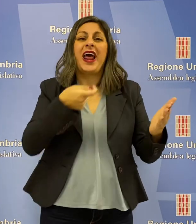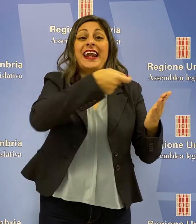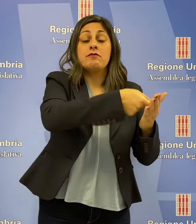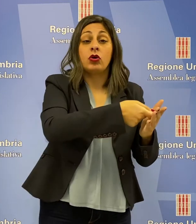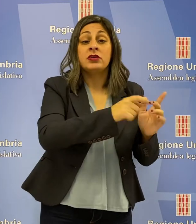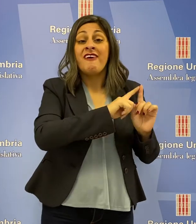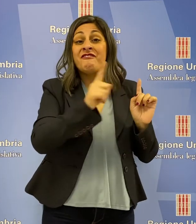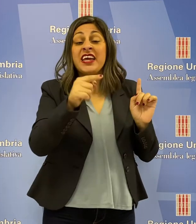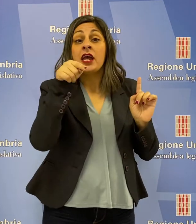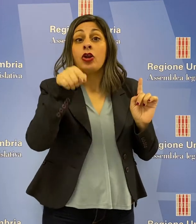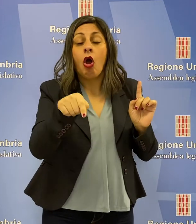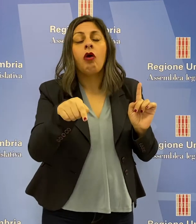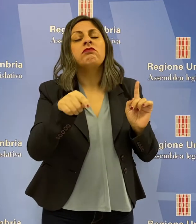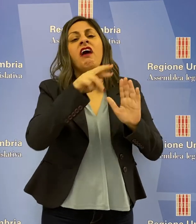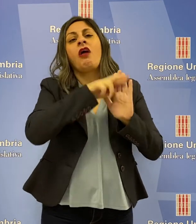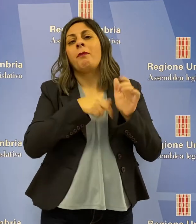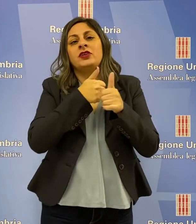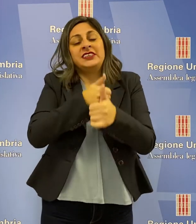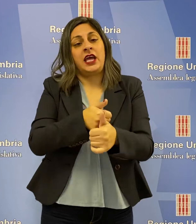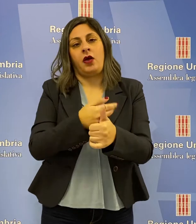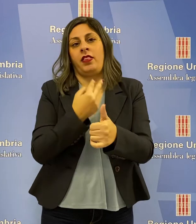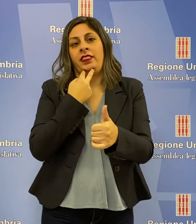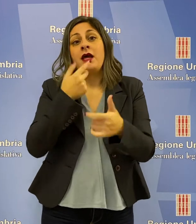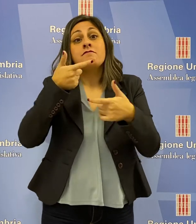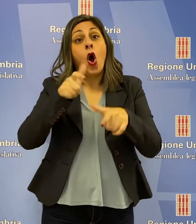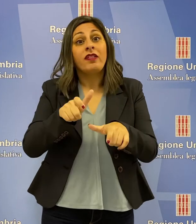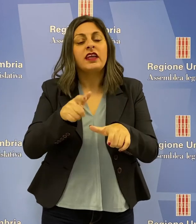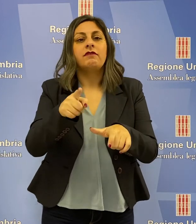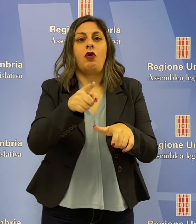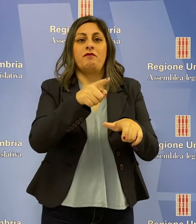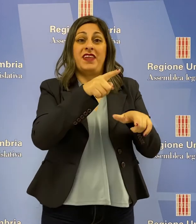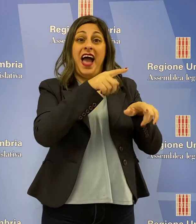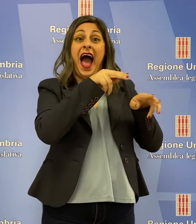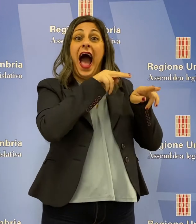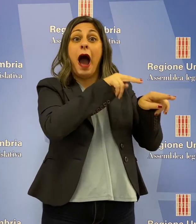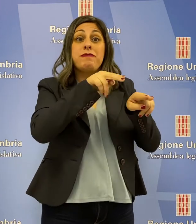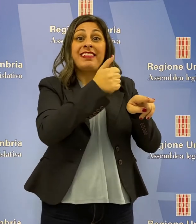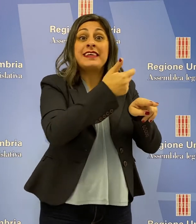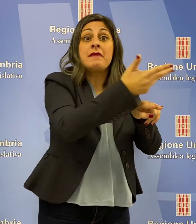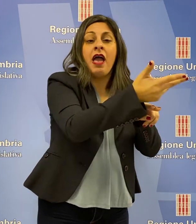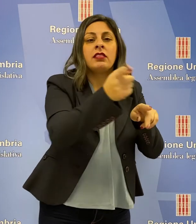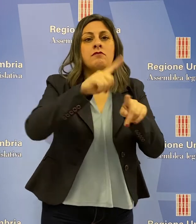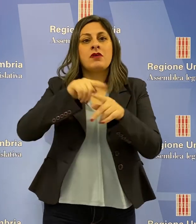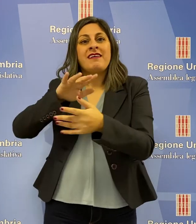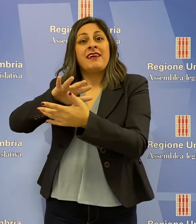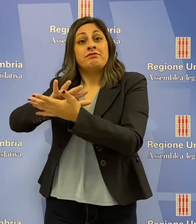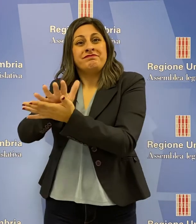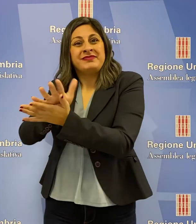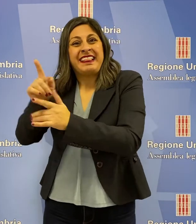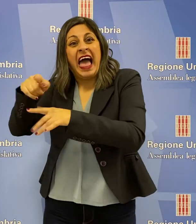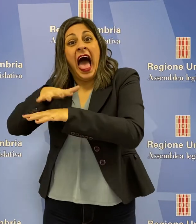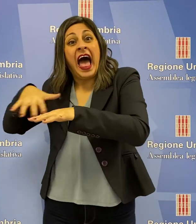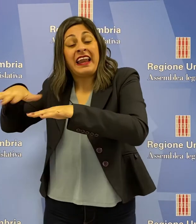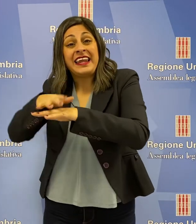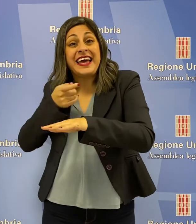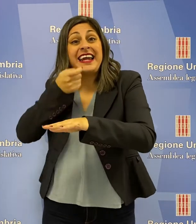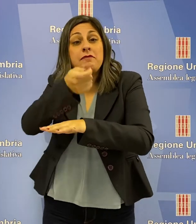vale quanto previsto dal regolamento e perché c'è una stretta correlazione fra abbattimenti e entità dei danni che devono essere rimborsati.